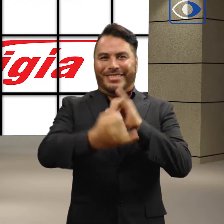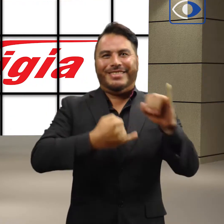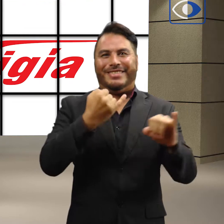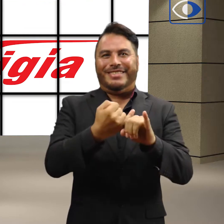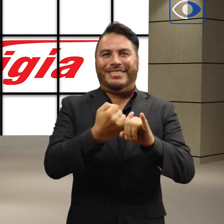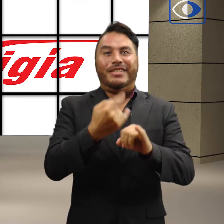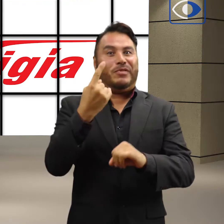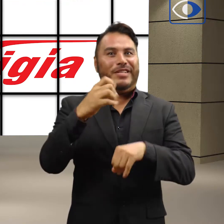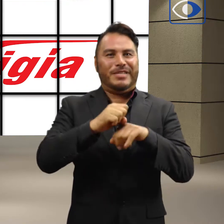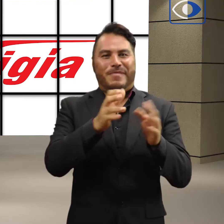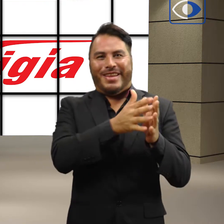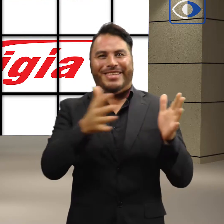internacional de la semana.